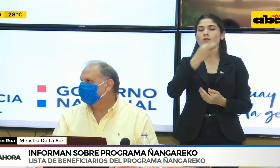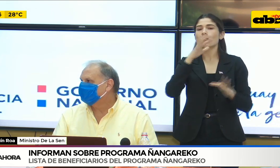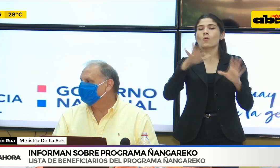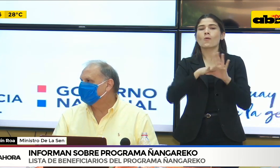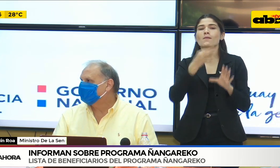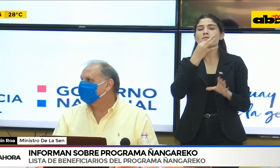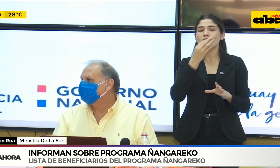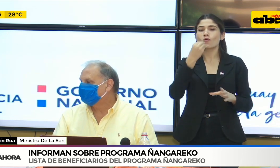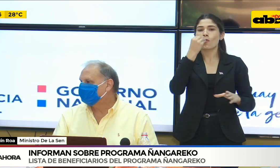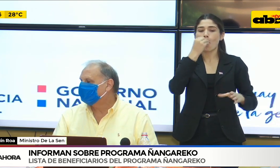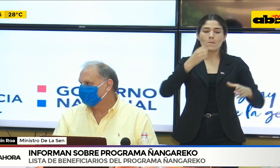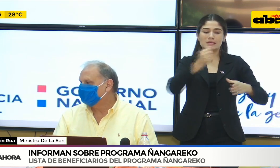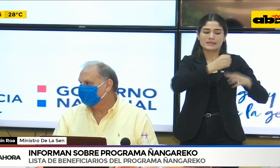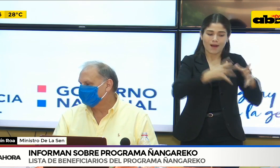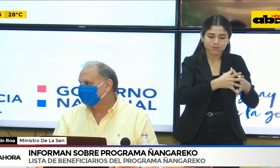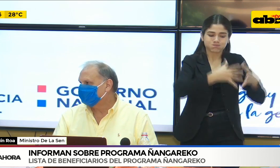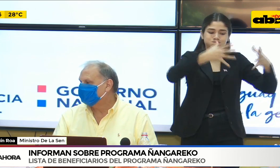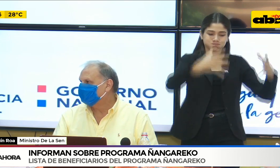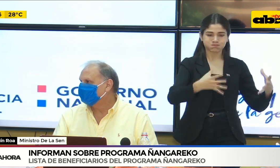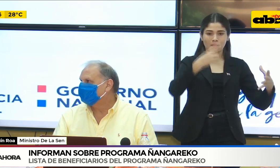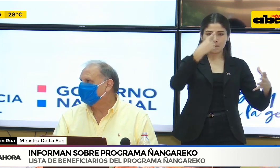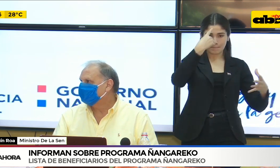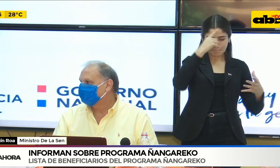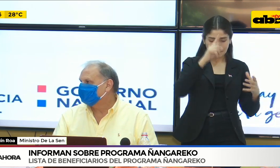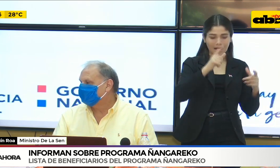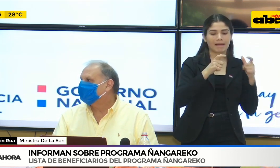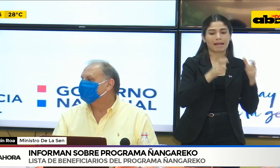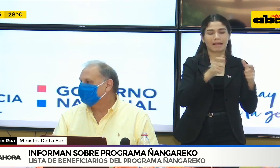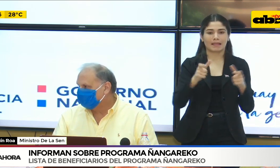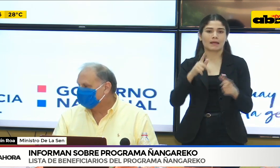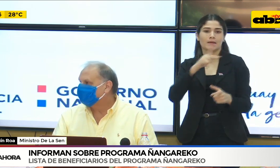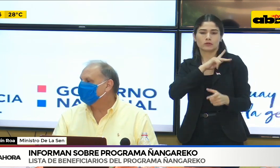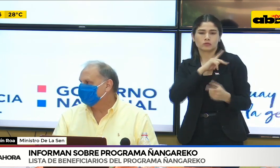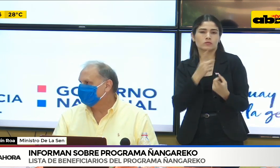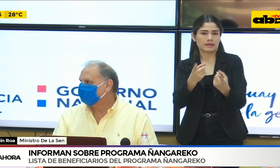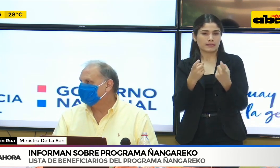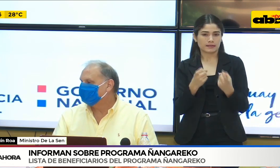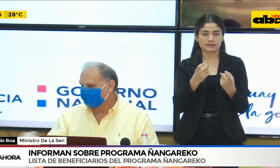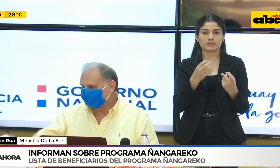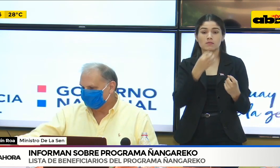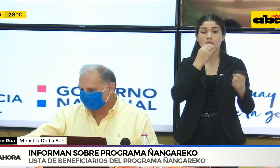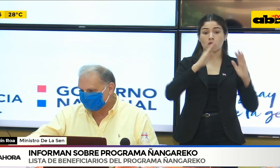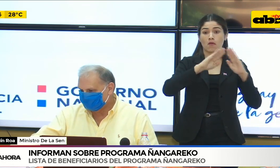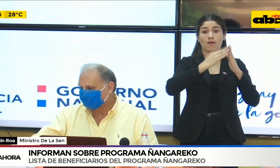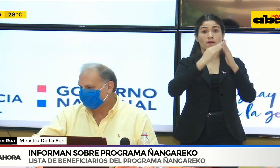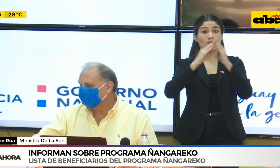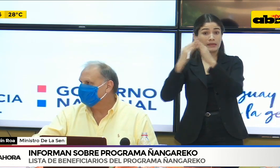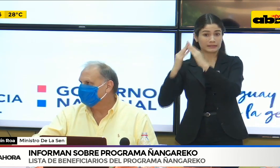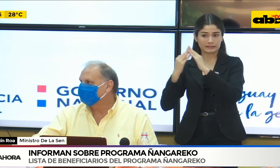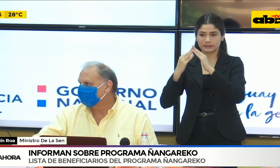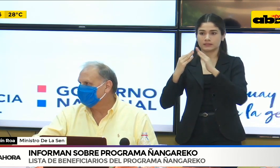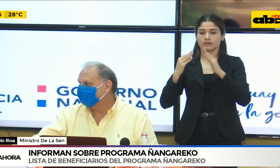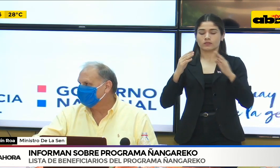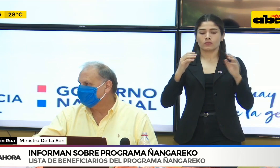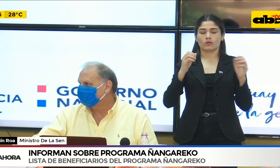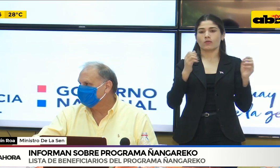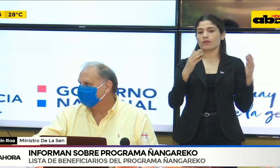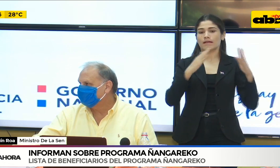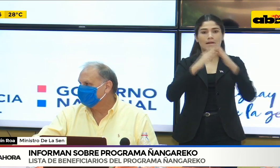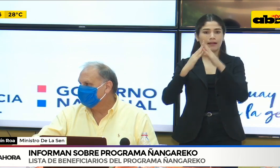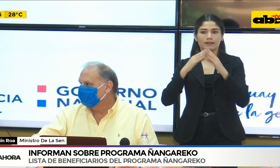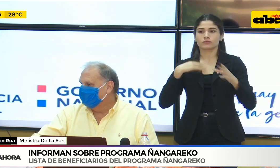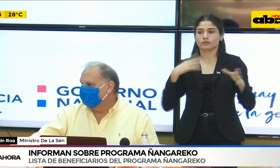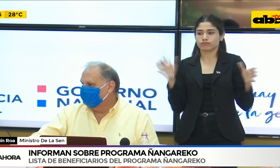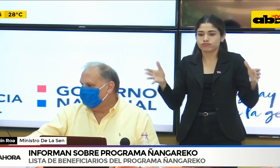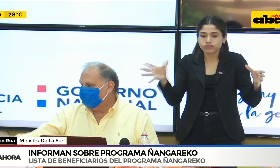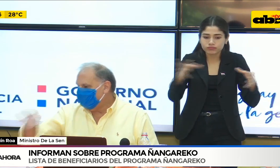gente que nos dice, ya no tenemos cómo seguir cocinando, ya no tenemos insumos porque la vecino cuera o huerupámalo y cotevea. ¿Hay una posibilidad